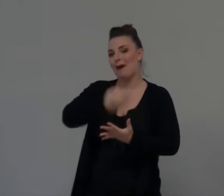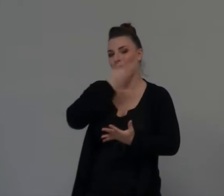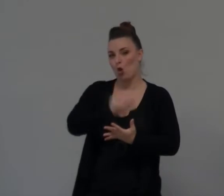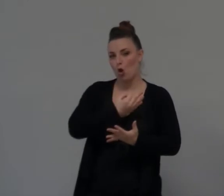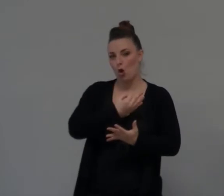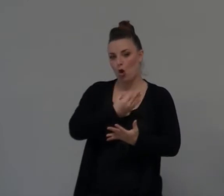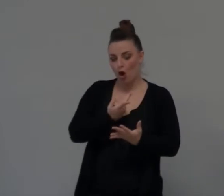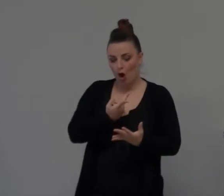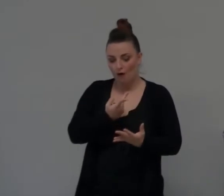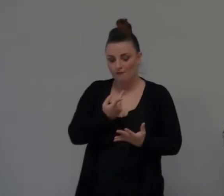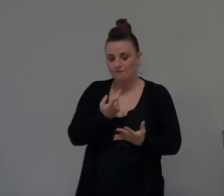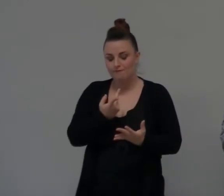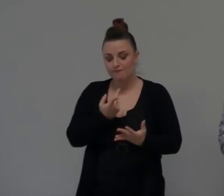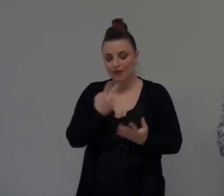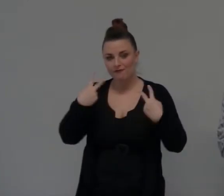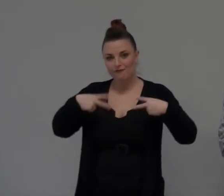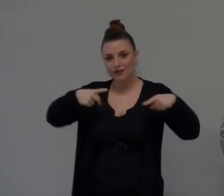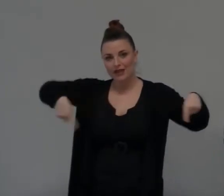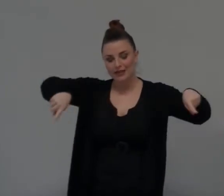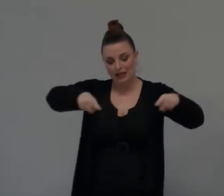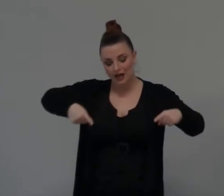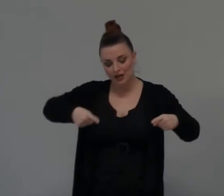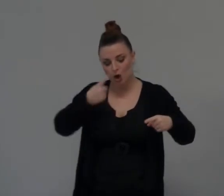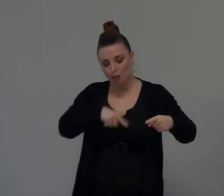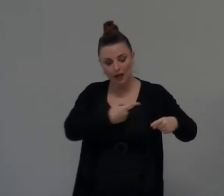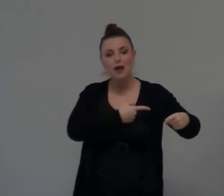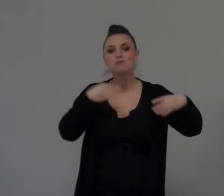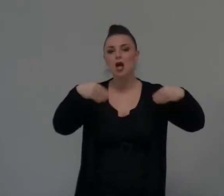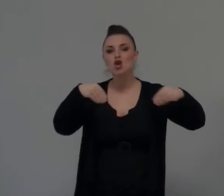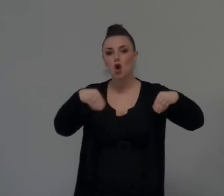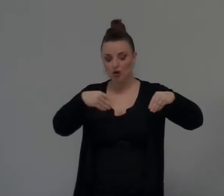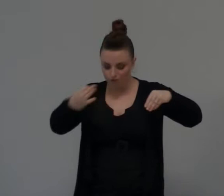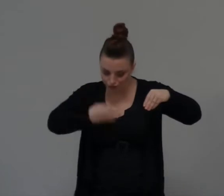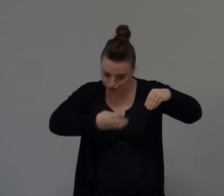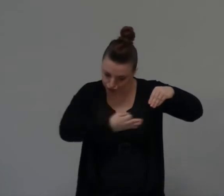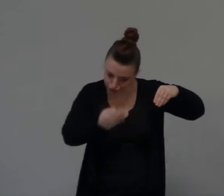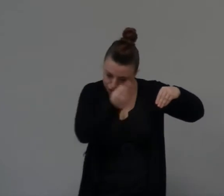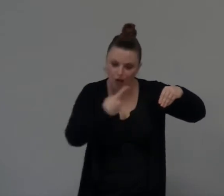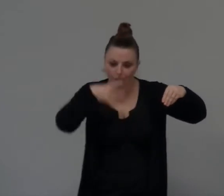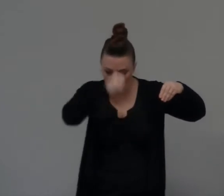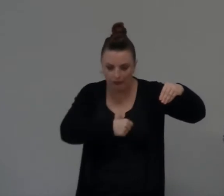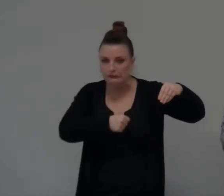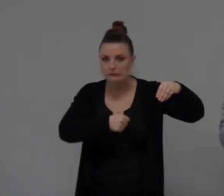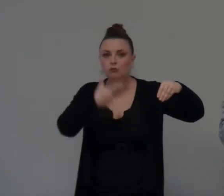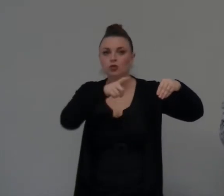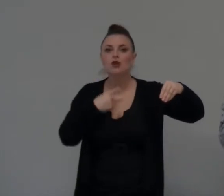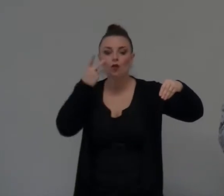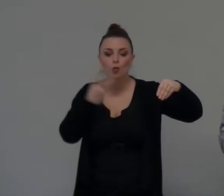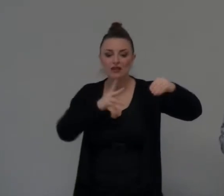desidera la nostra vita Anche se ora noi non vogliamo il disegno Possiamo essere in questo